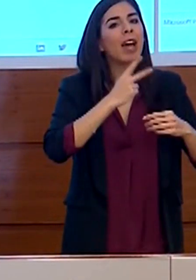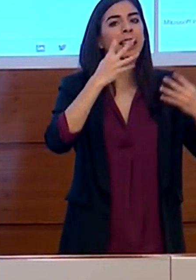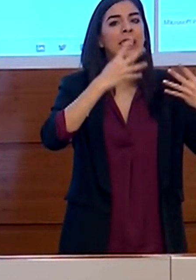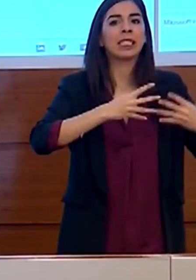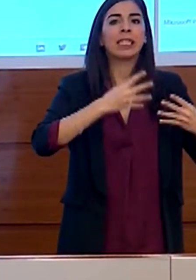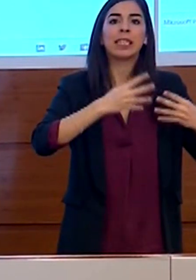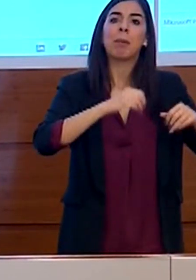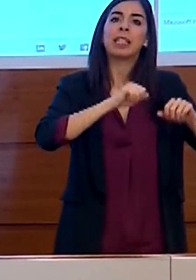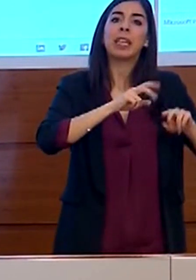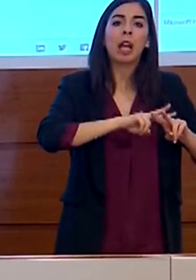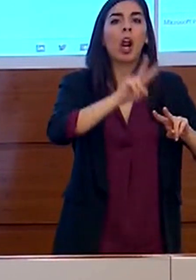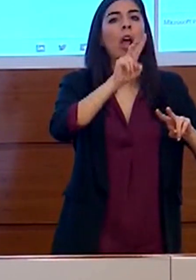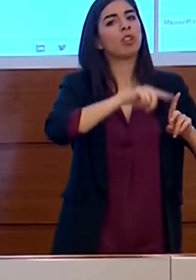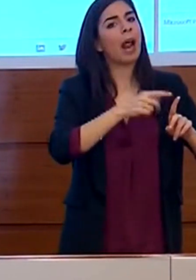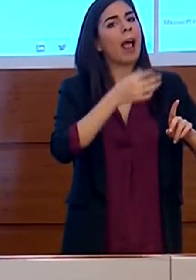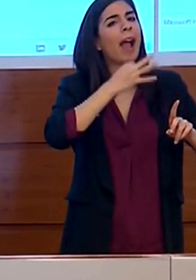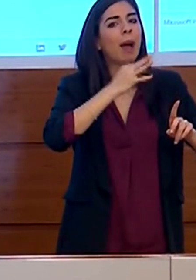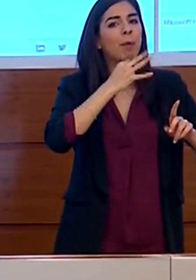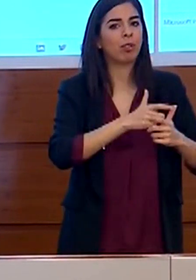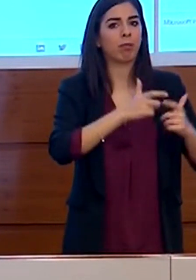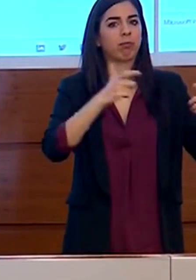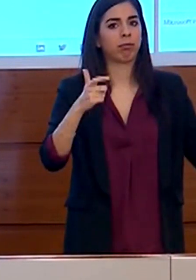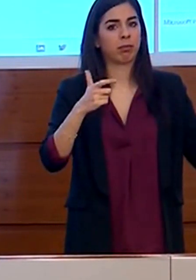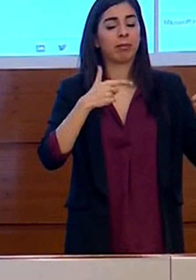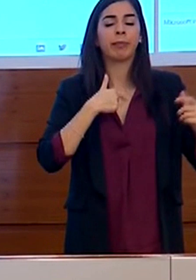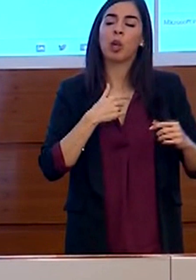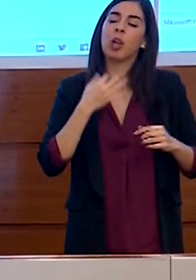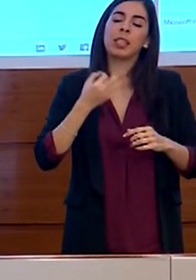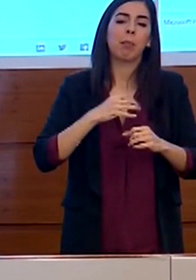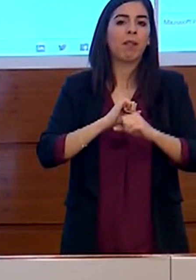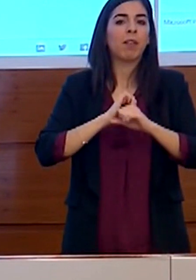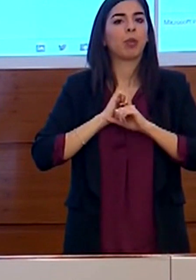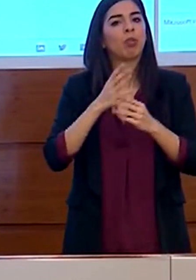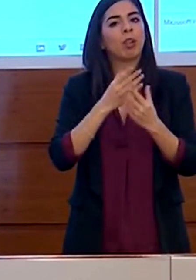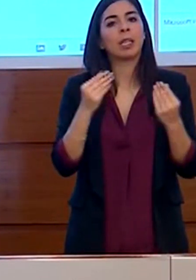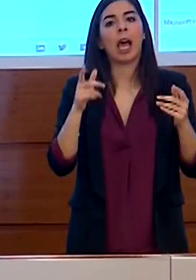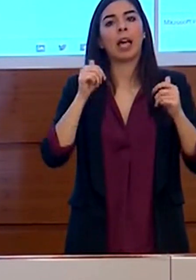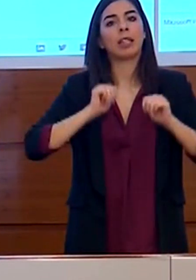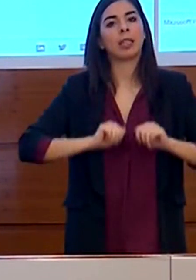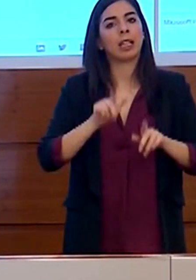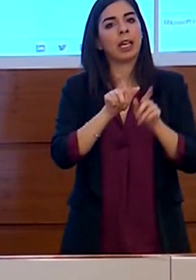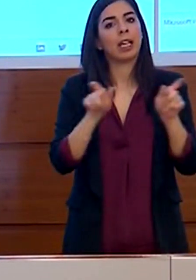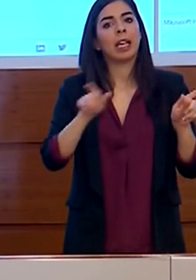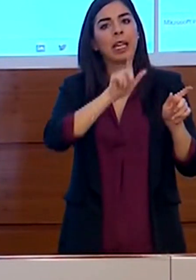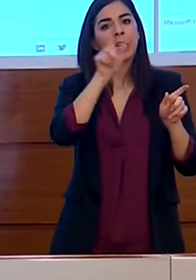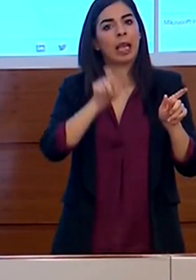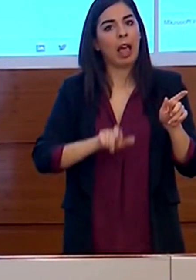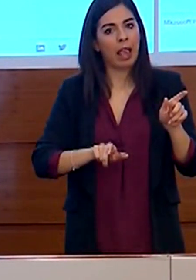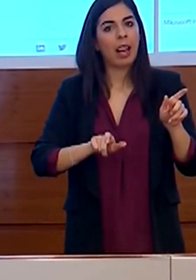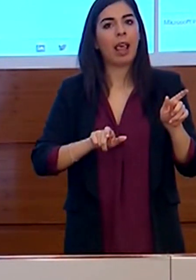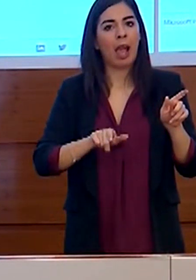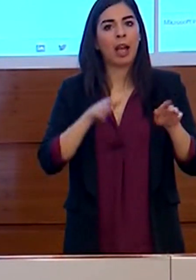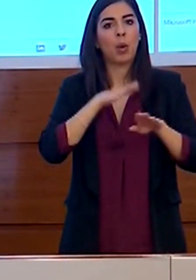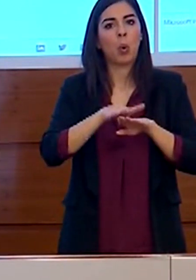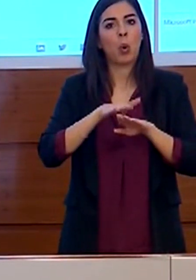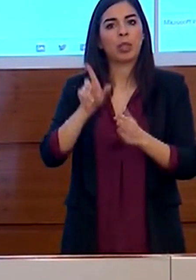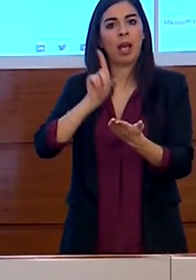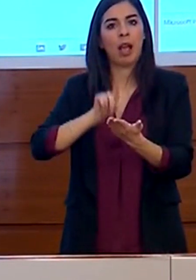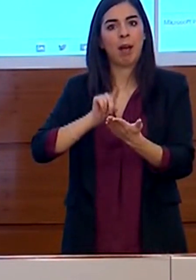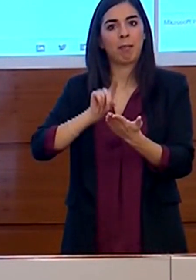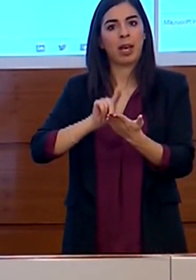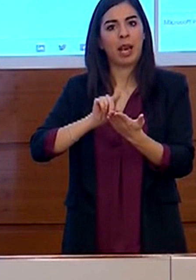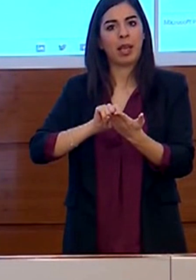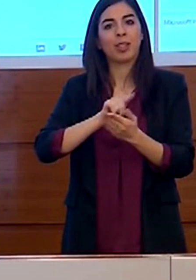Sono sempre confidente che molti italiani lo useranno e mi aiuteranno a superare